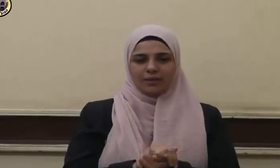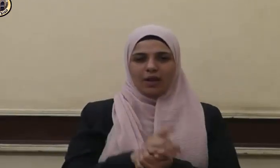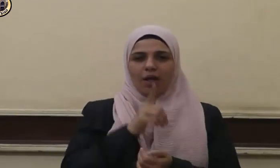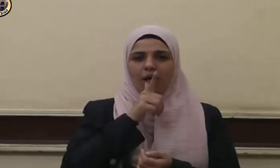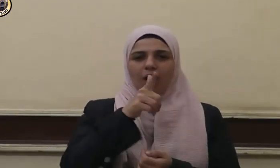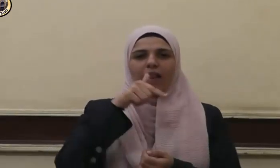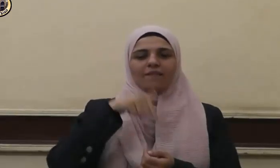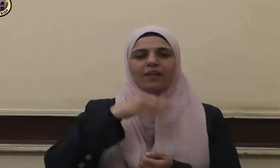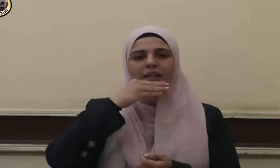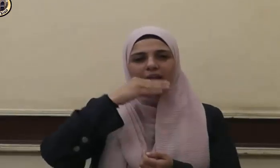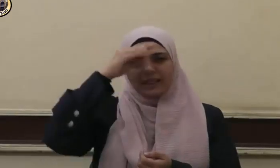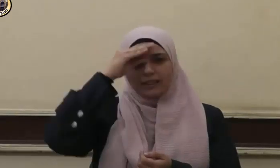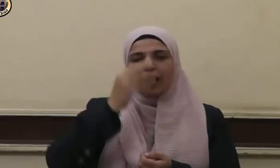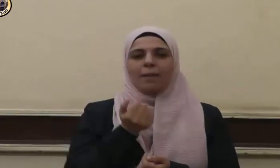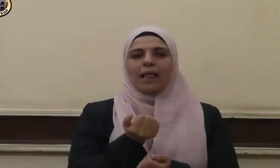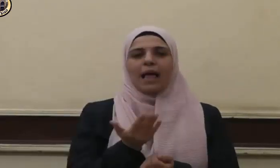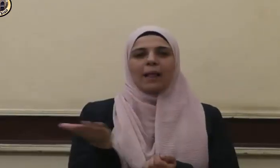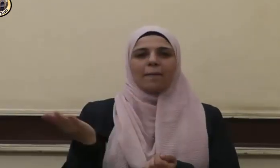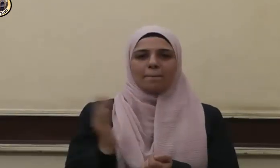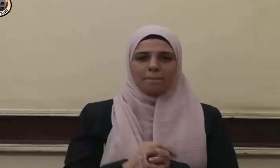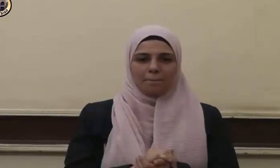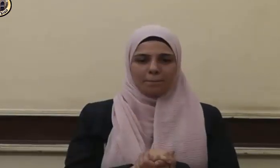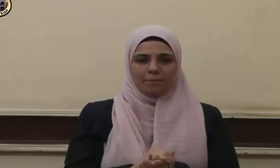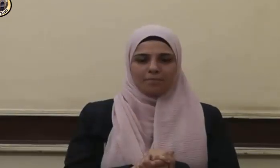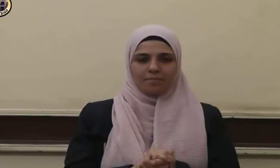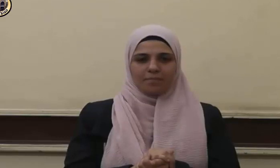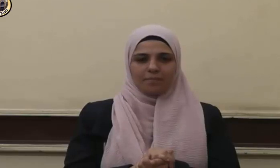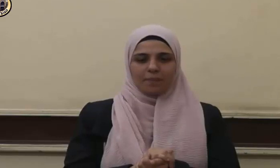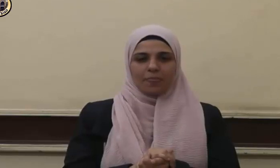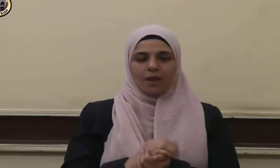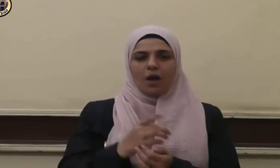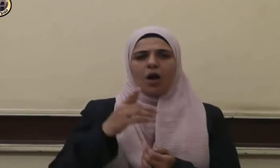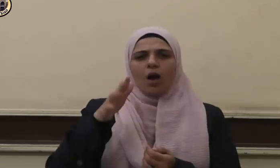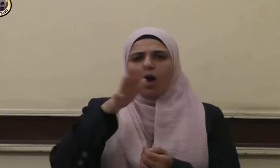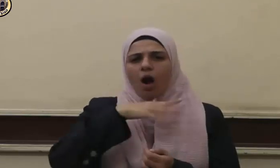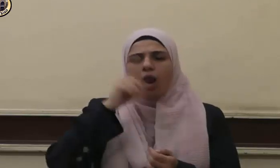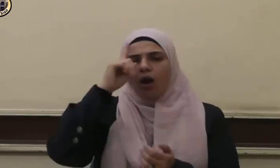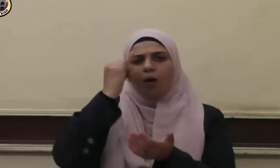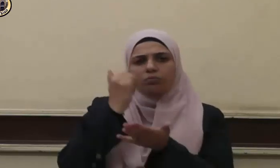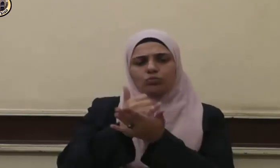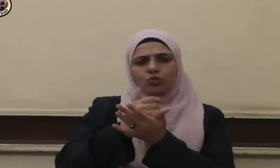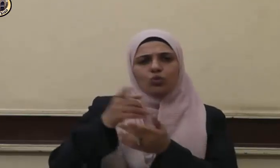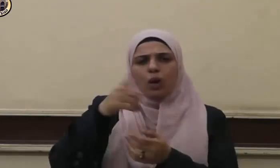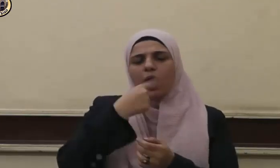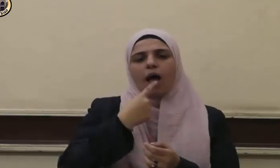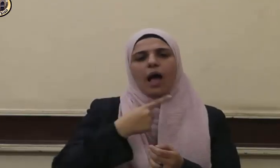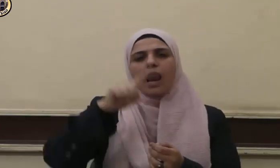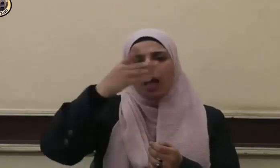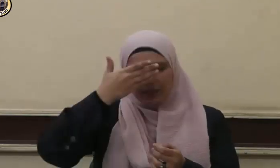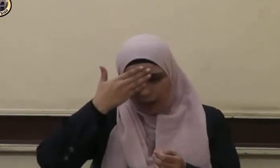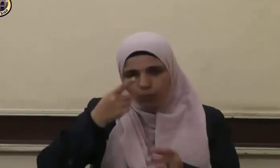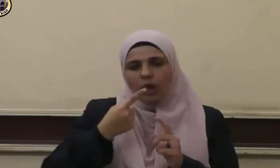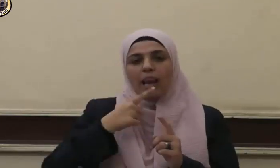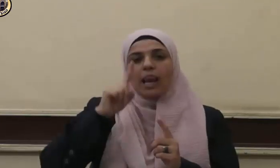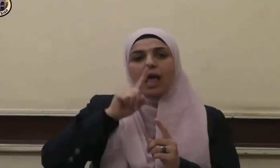القائل في كتابه الكريم وقضى ربك ألا تعبدوا إلا إياه